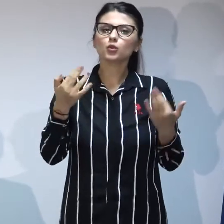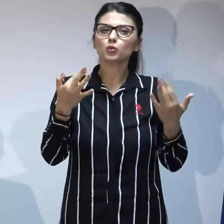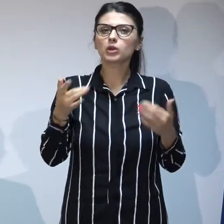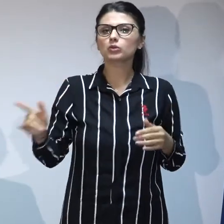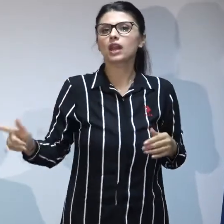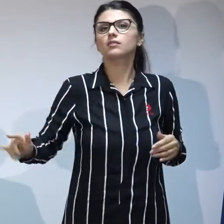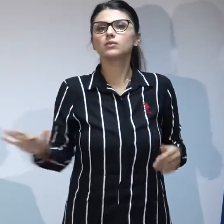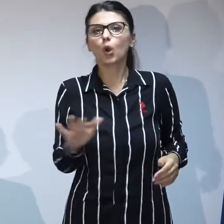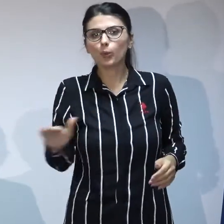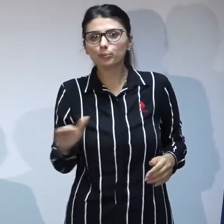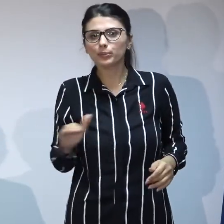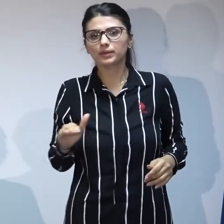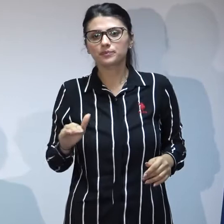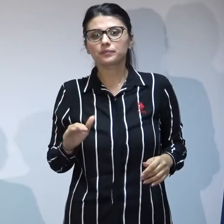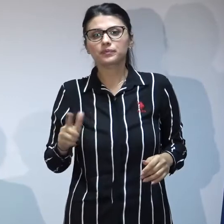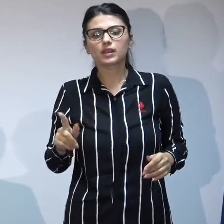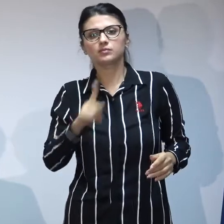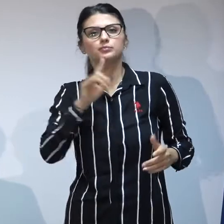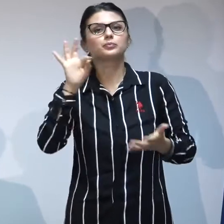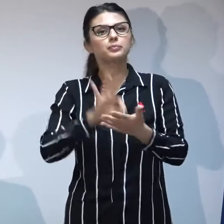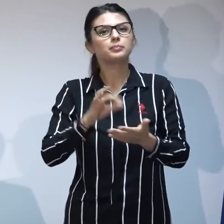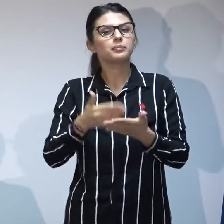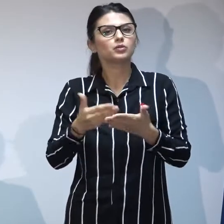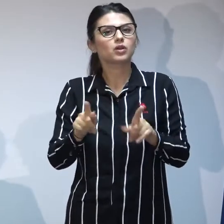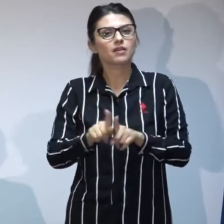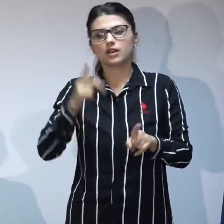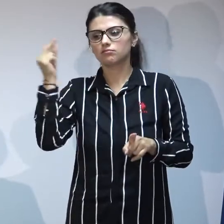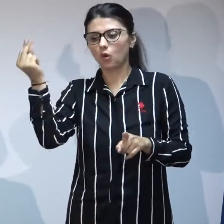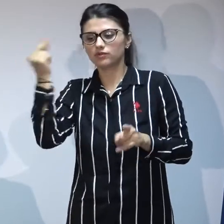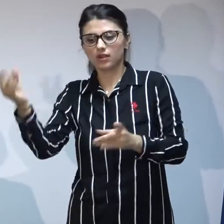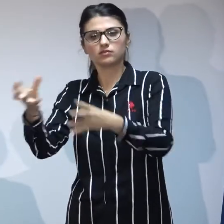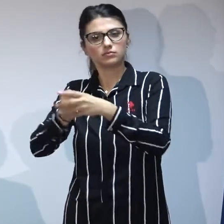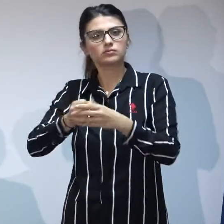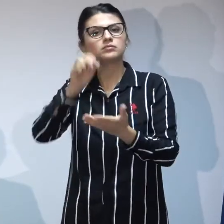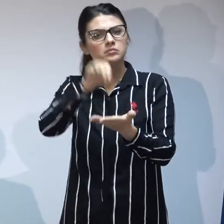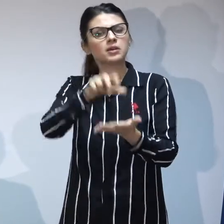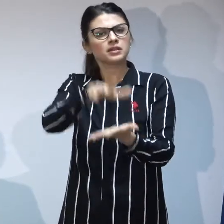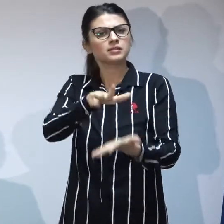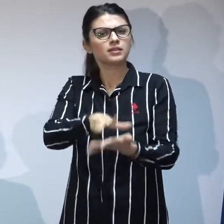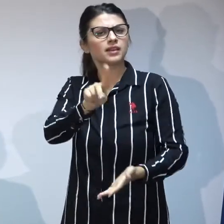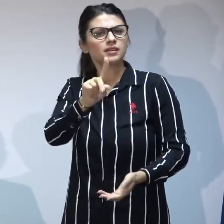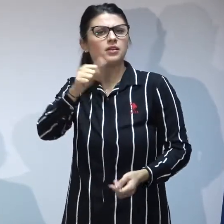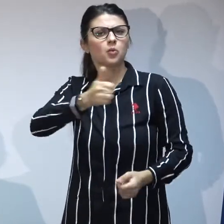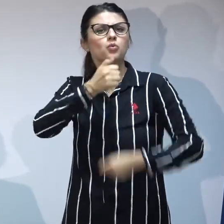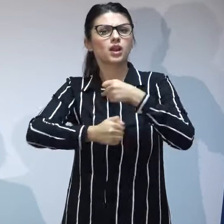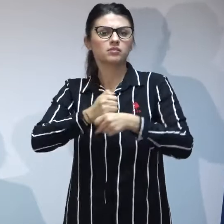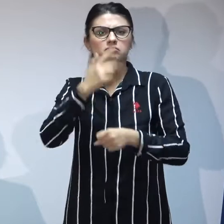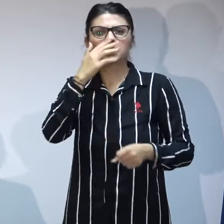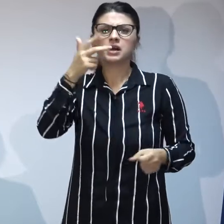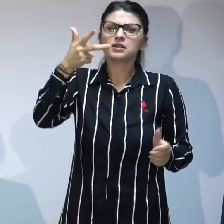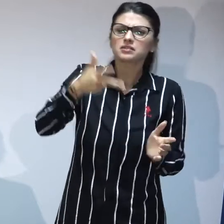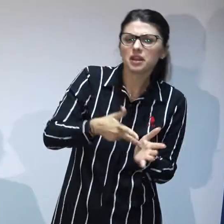copii declarați adoptabili anual, era în jurul de 3.300 de